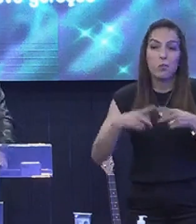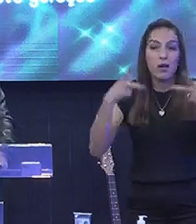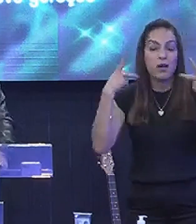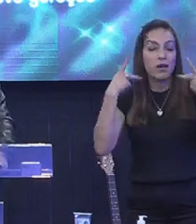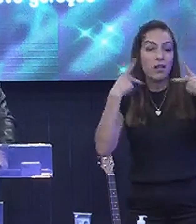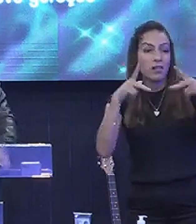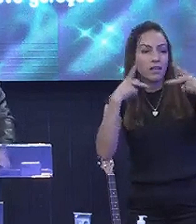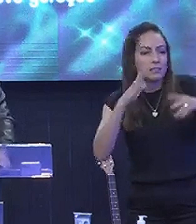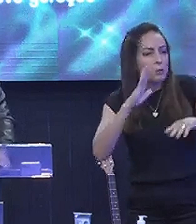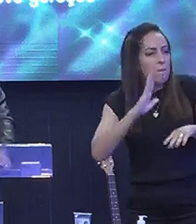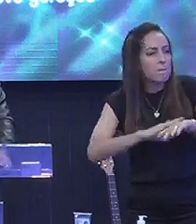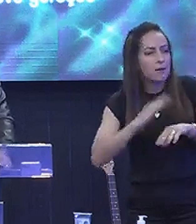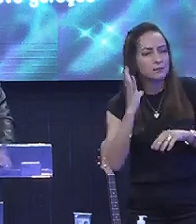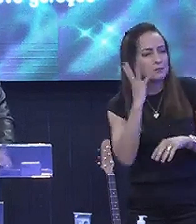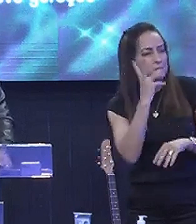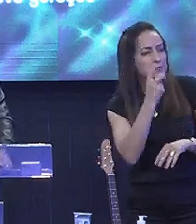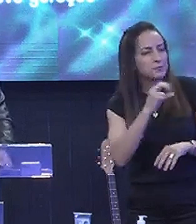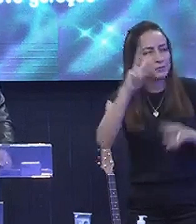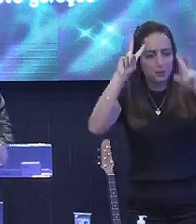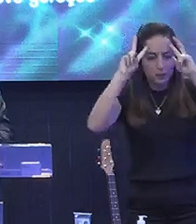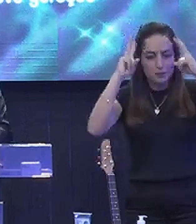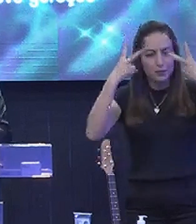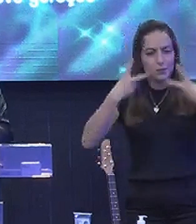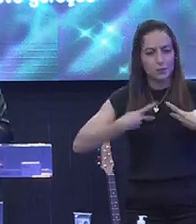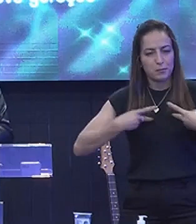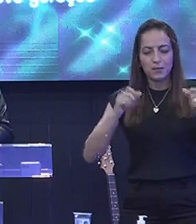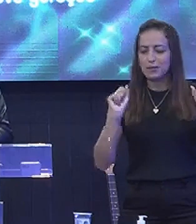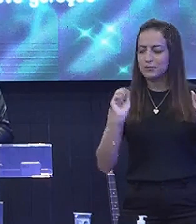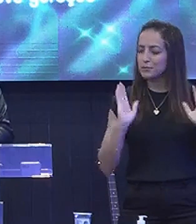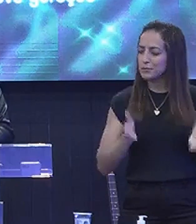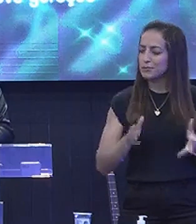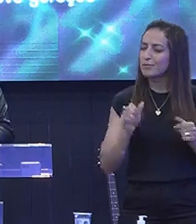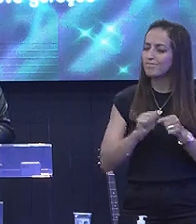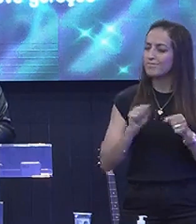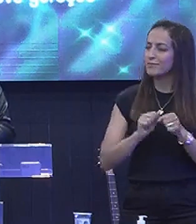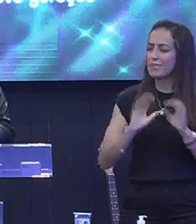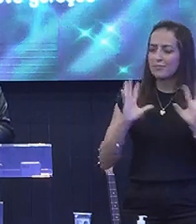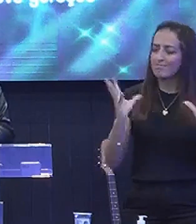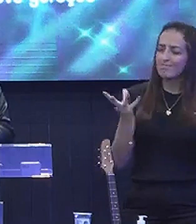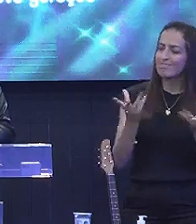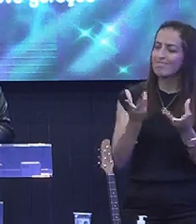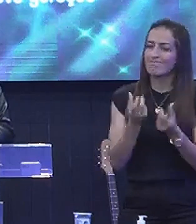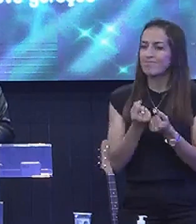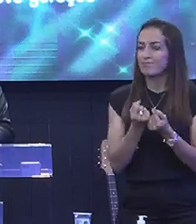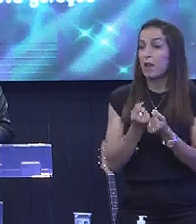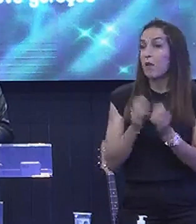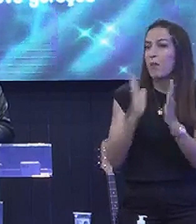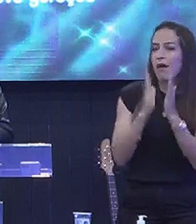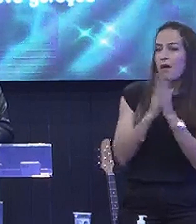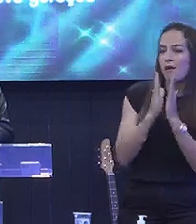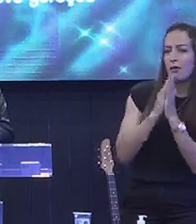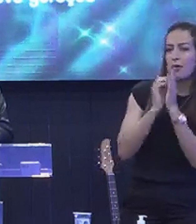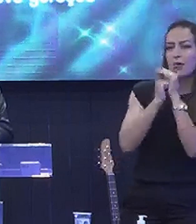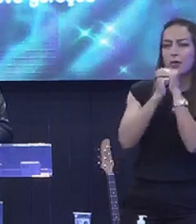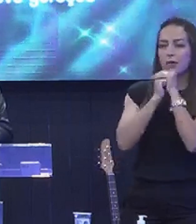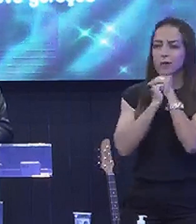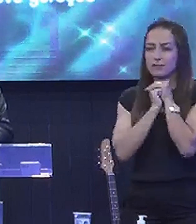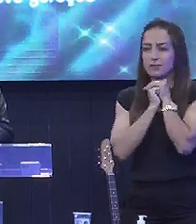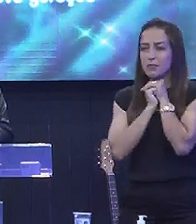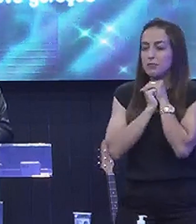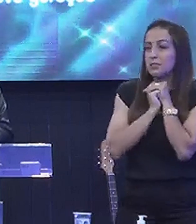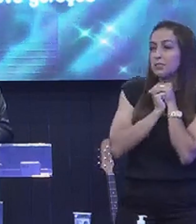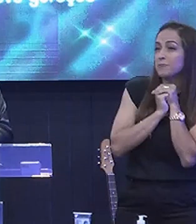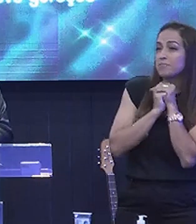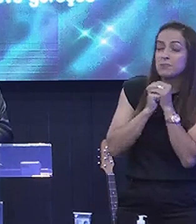belíssimas Que o ser humano Já concebeu E é fantástico E é uma oração E Davi Sem